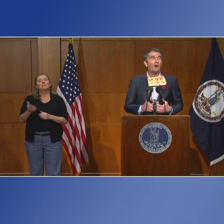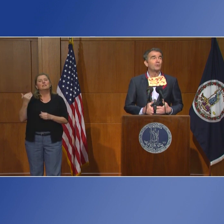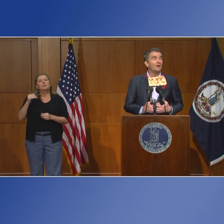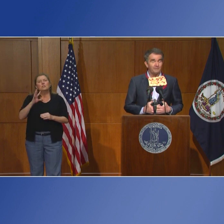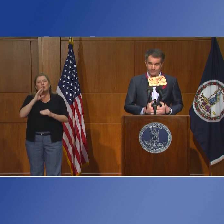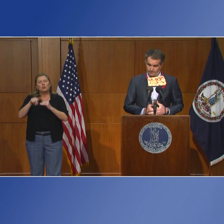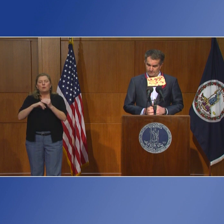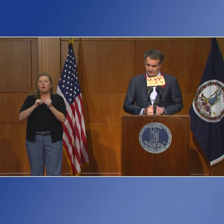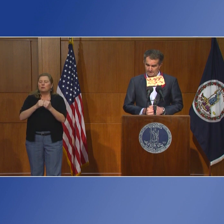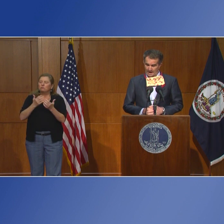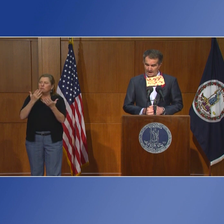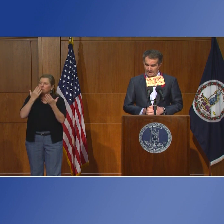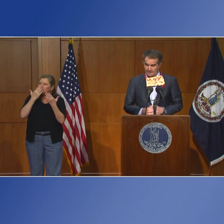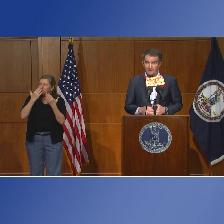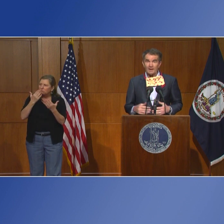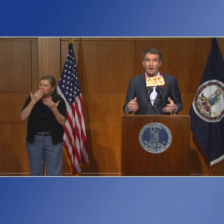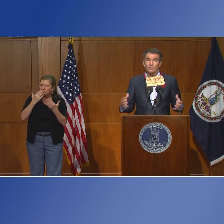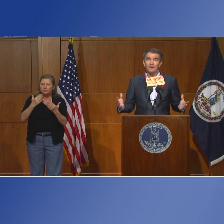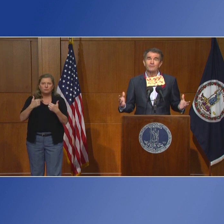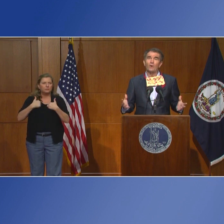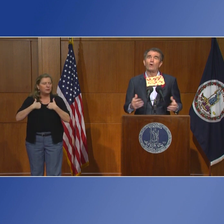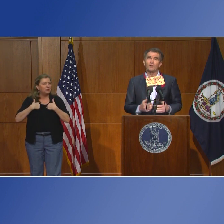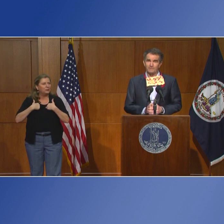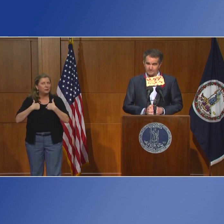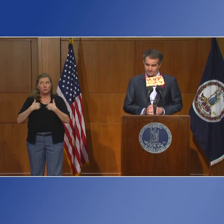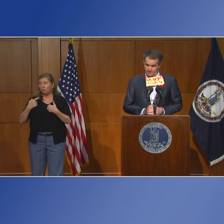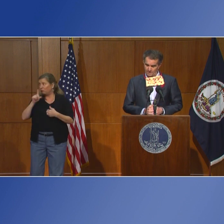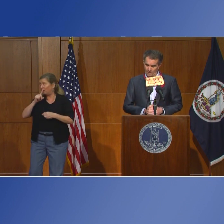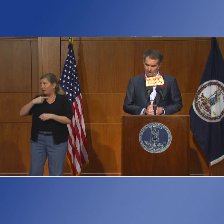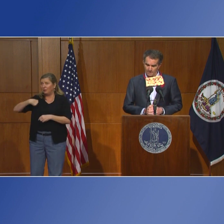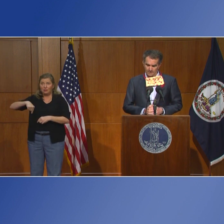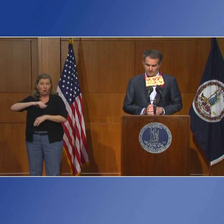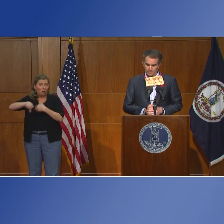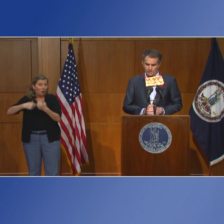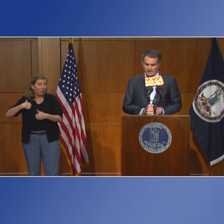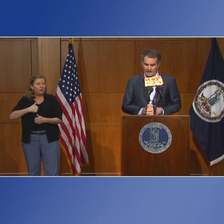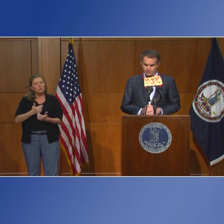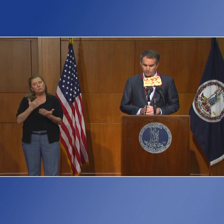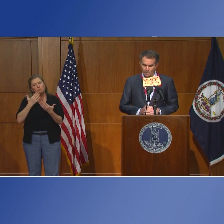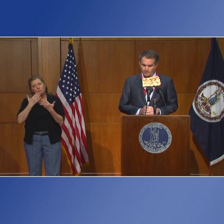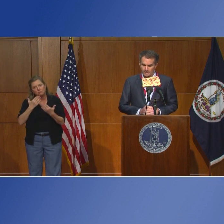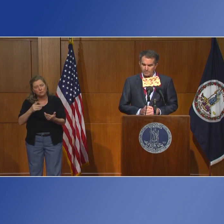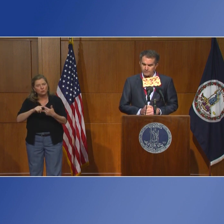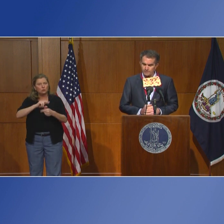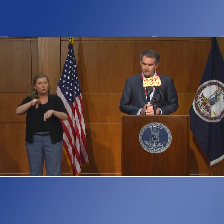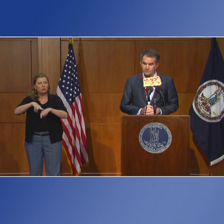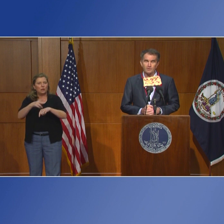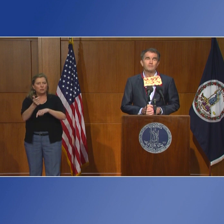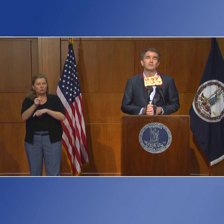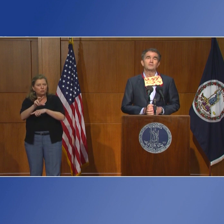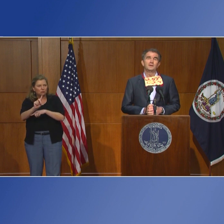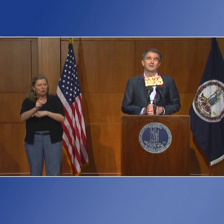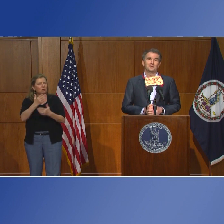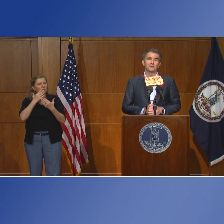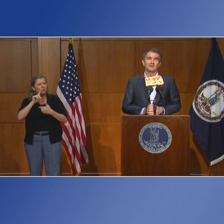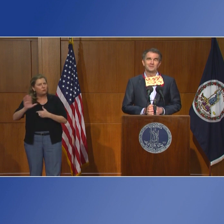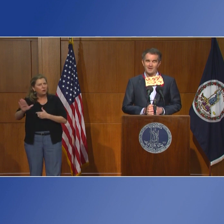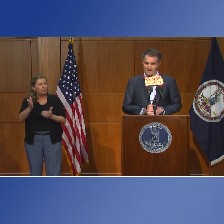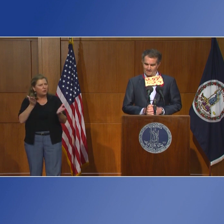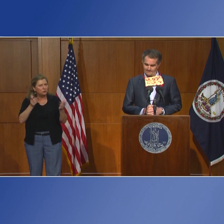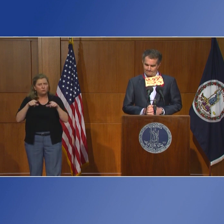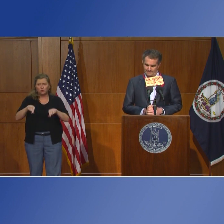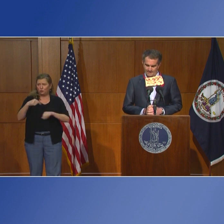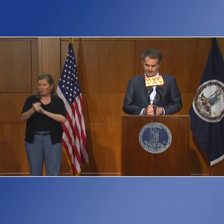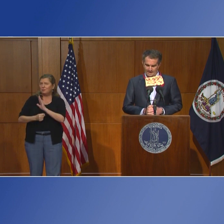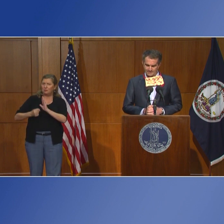ellos cómo estoy yo de agradecido de que los servicios de la Guardia Nacional nos ayudan